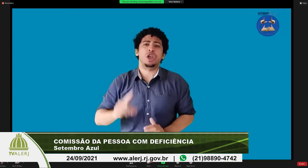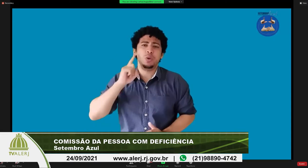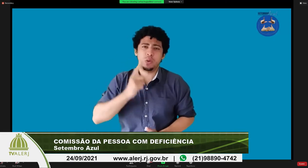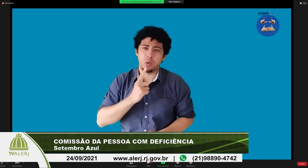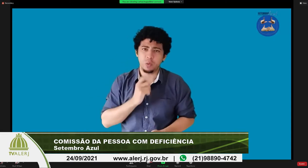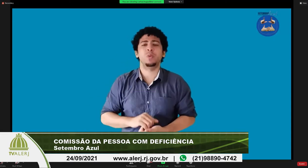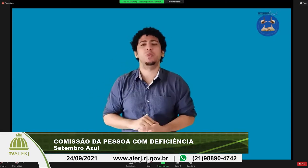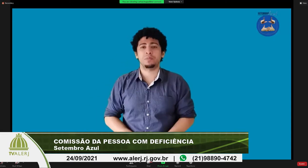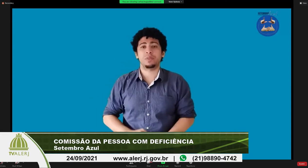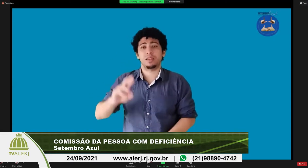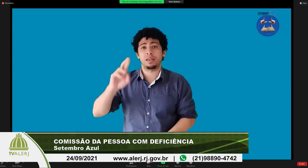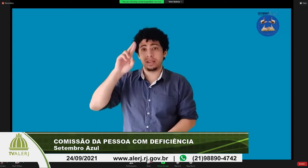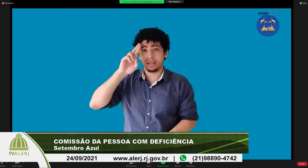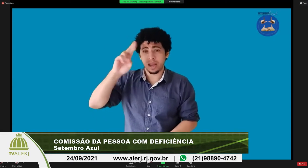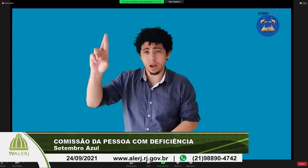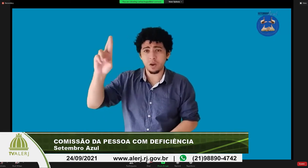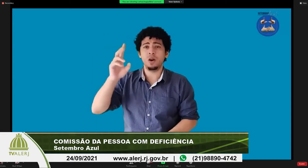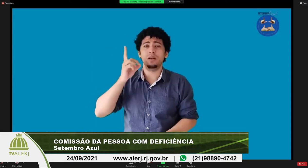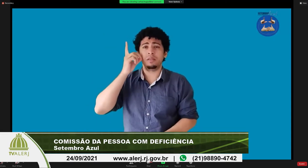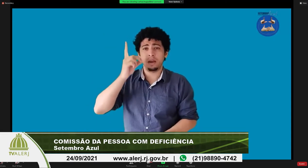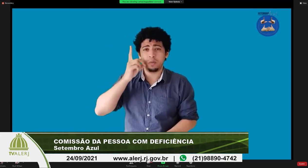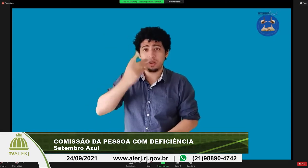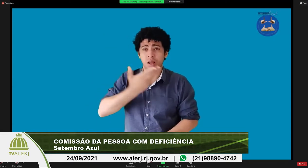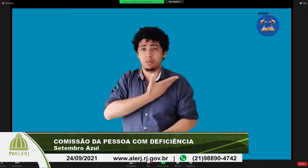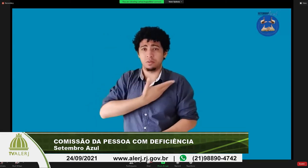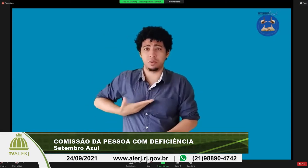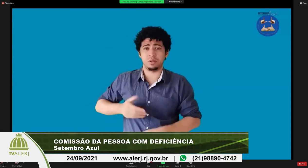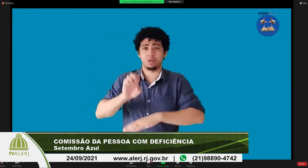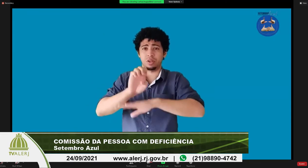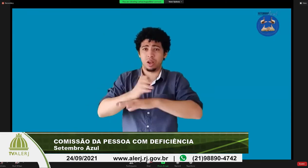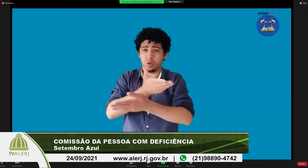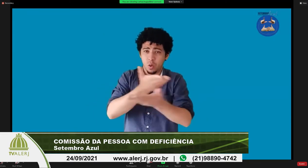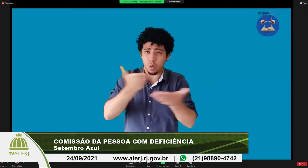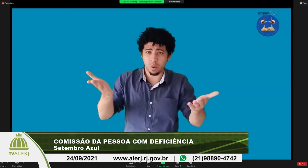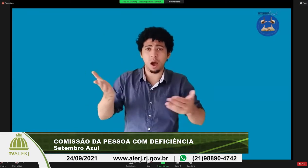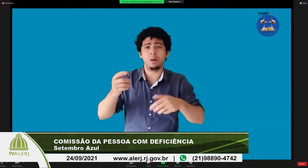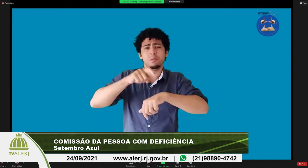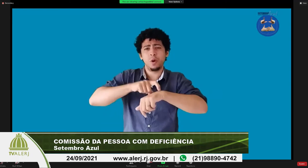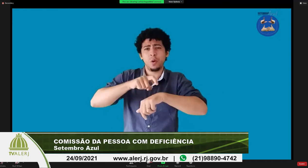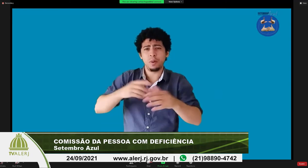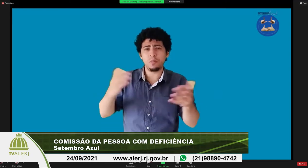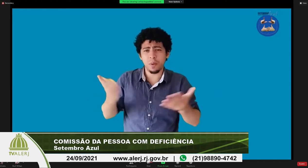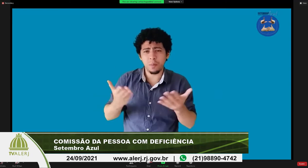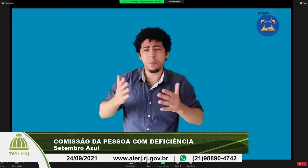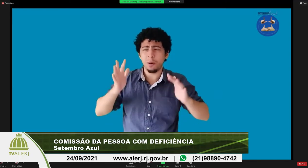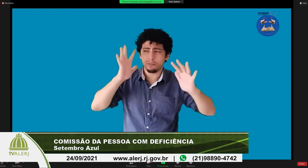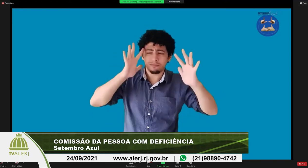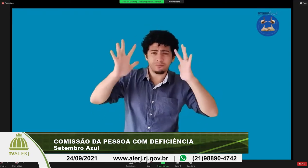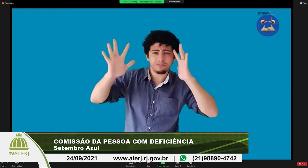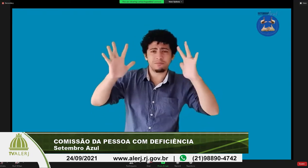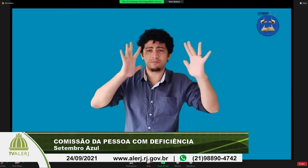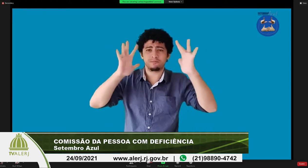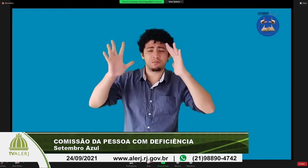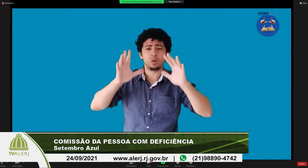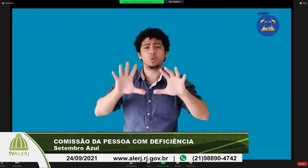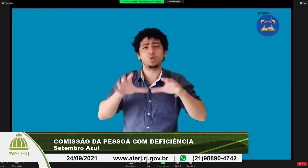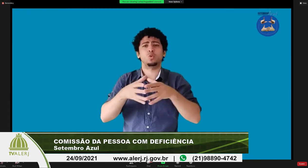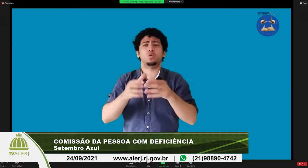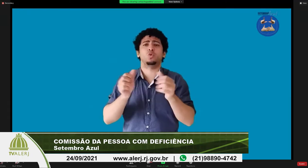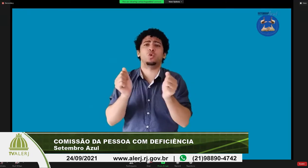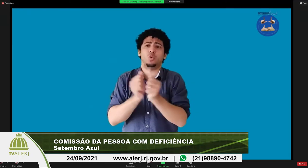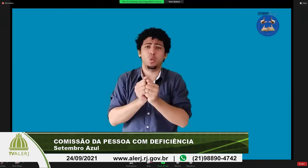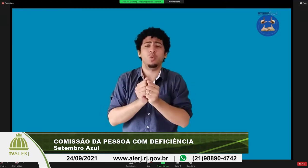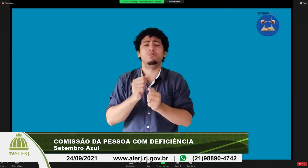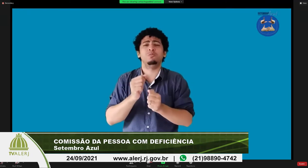em livros que eles são o direito linguístico dos surdos então senhores deputados estaduais é um momento agora de